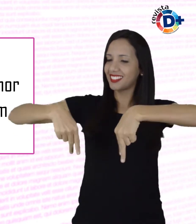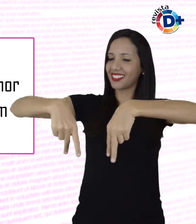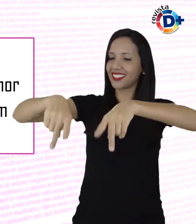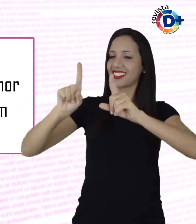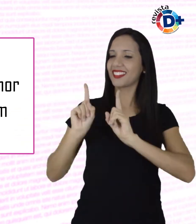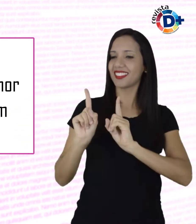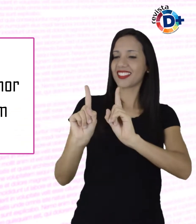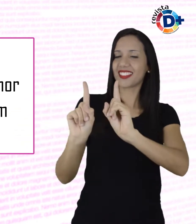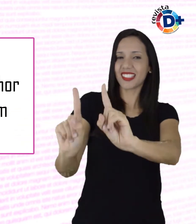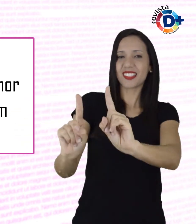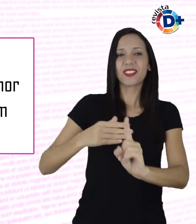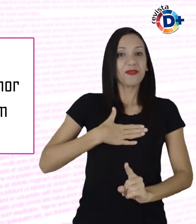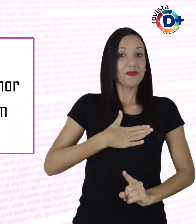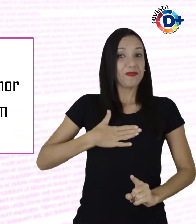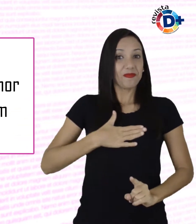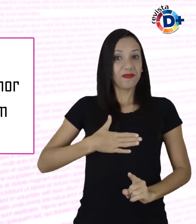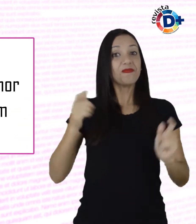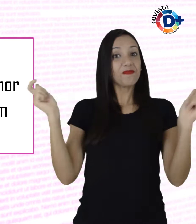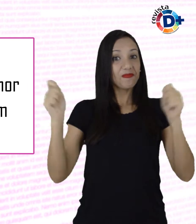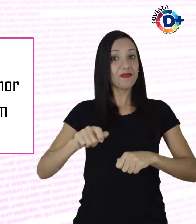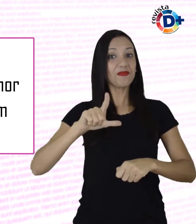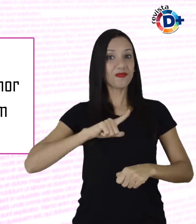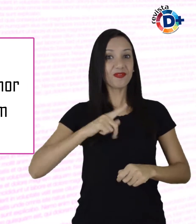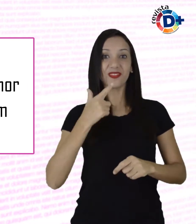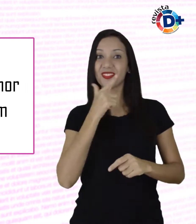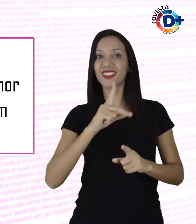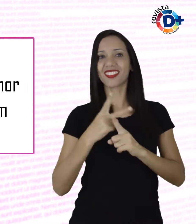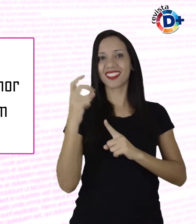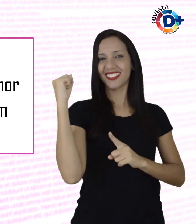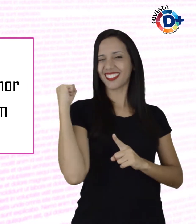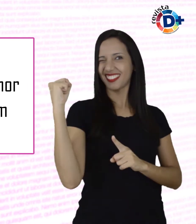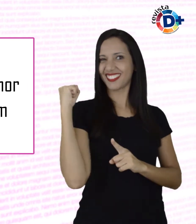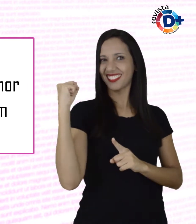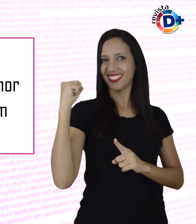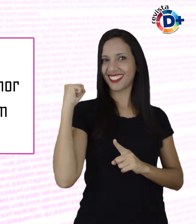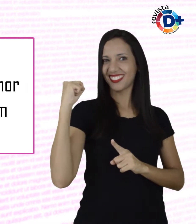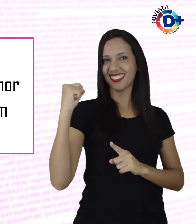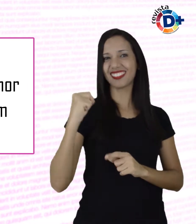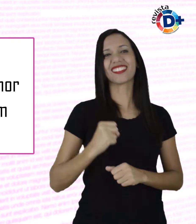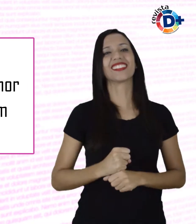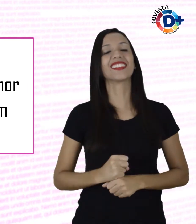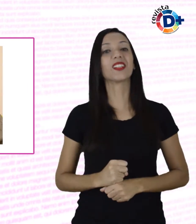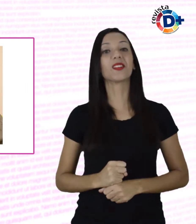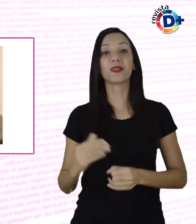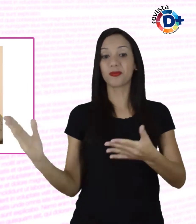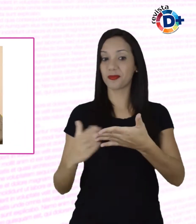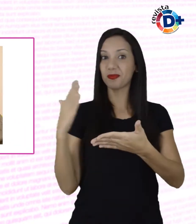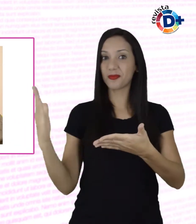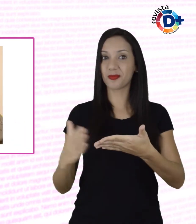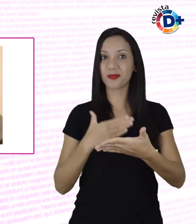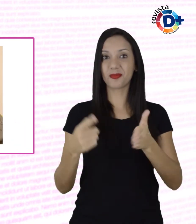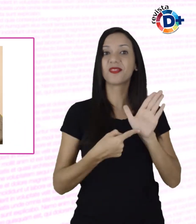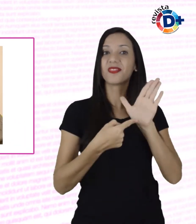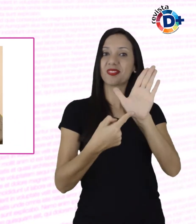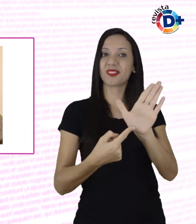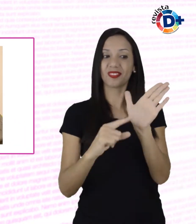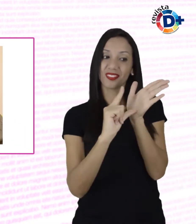quando se torna possível de ser vencido. Nesta edição, escolhemos falar de amor.